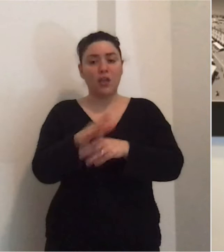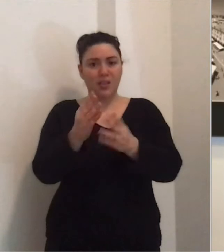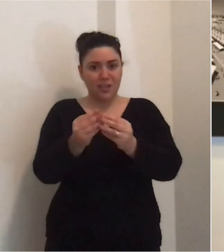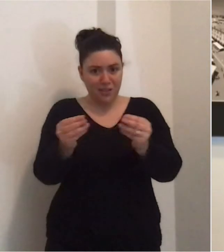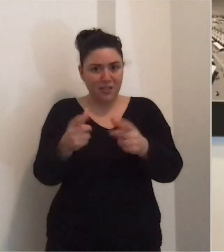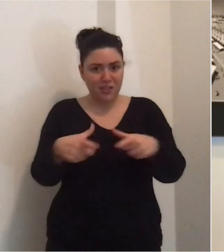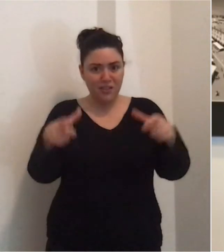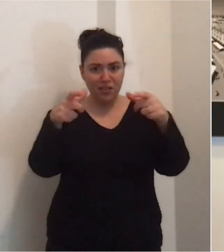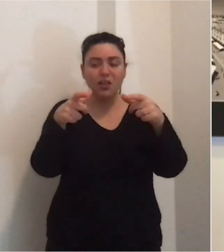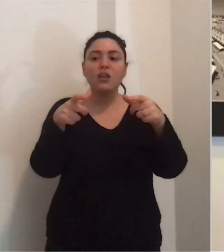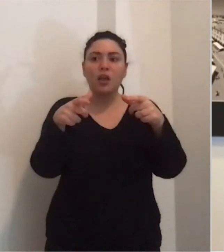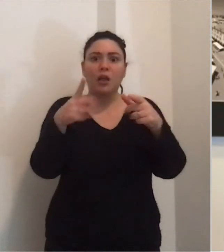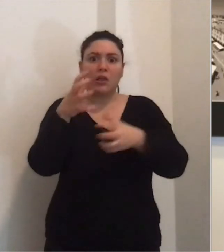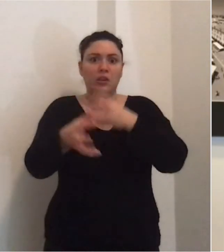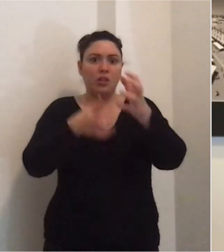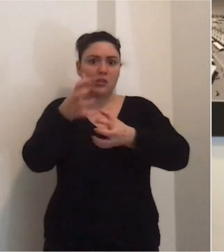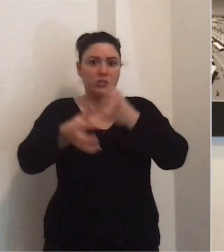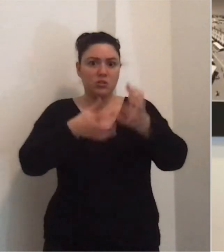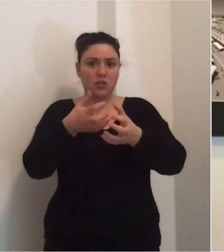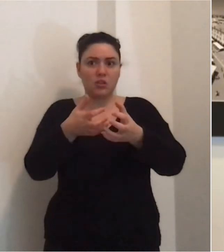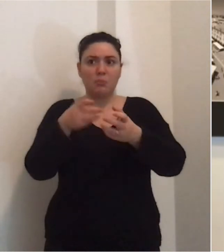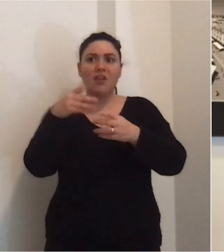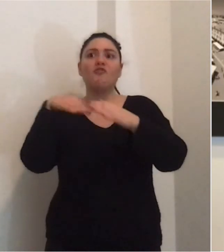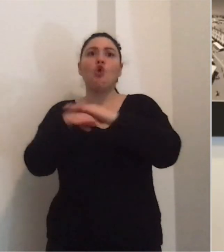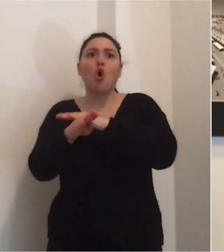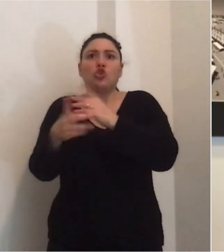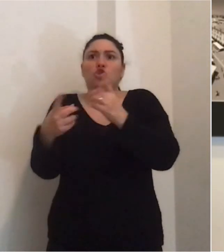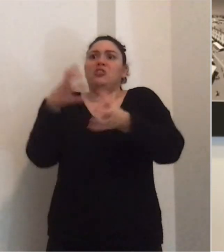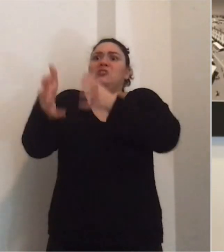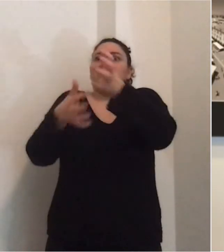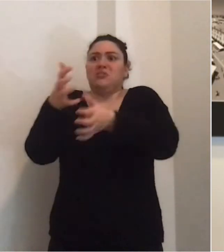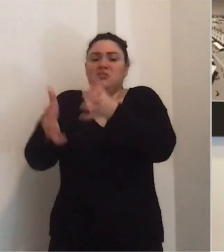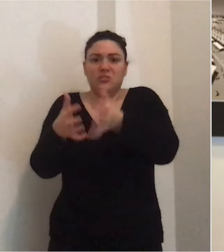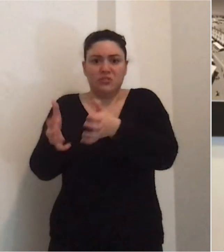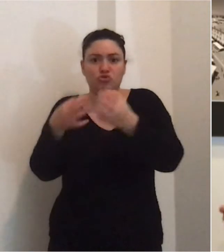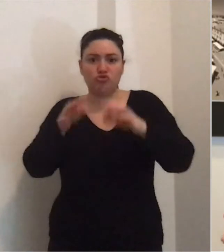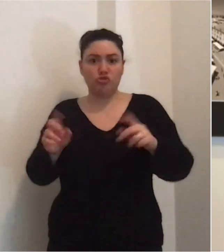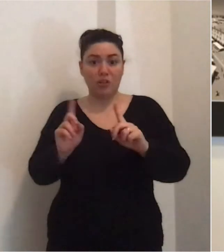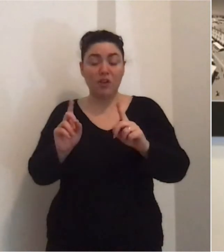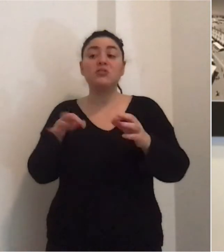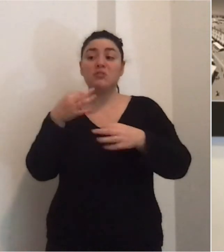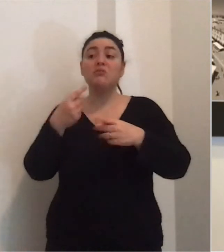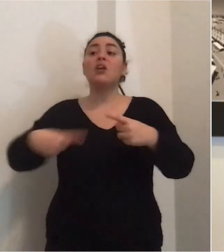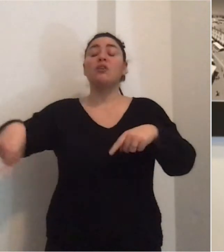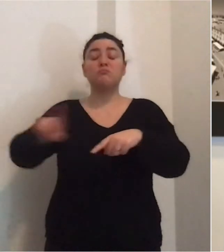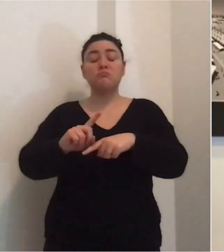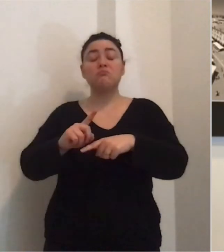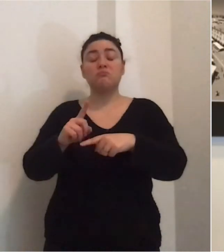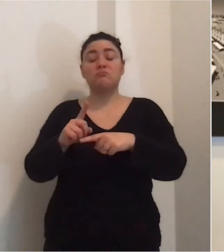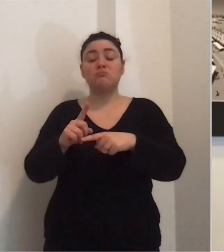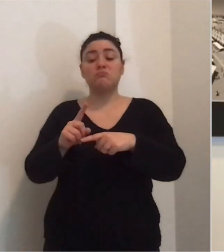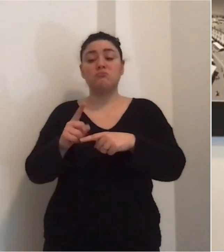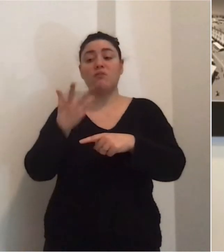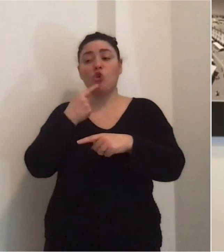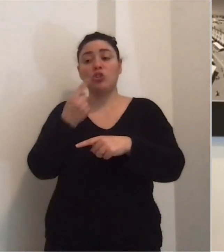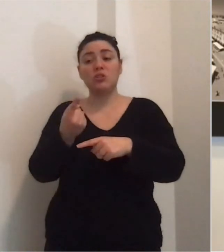anche il forno crematorio di Modena e questo ci sta mettendo in grandi difficoltà anche a